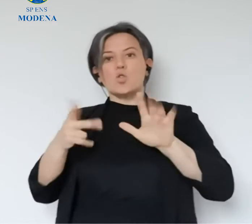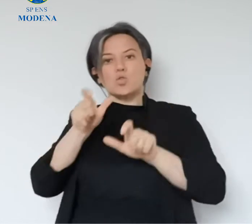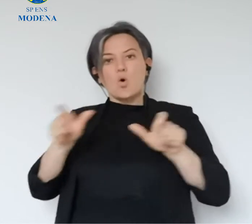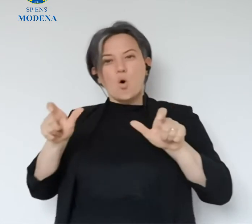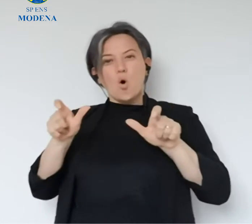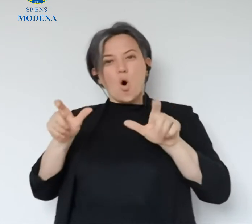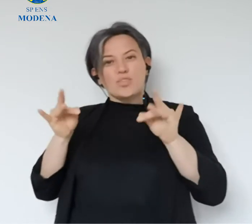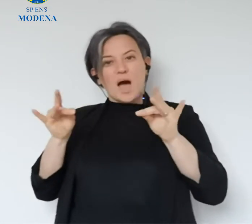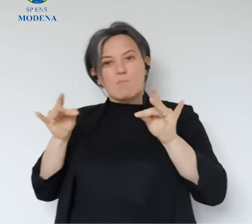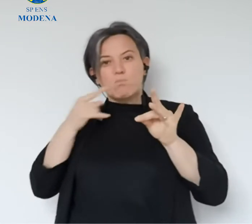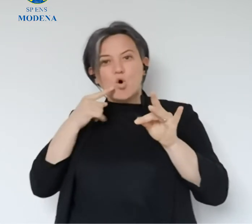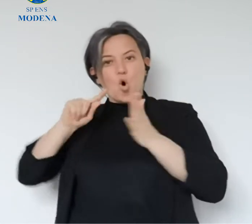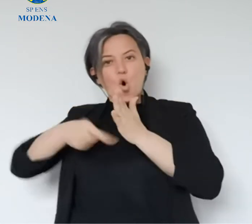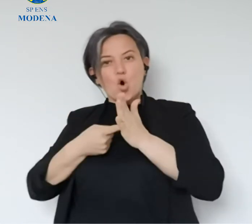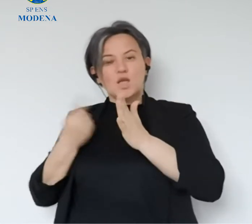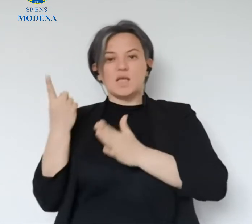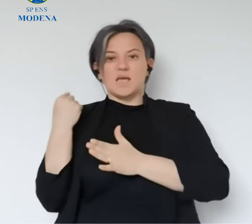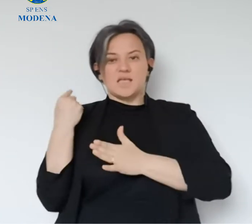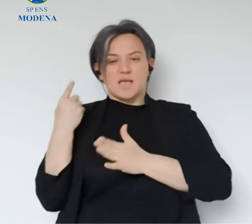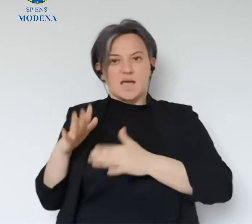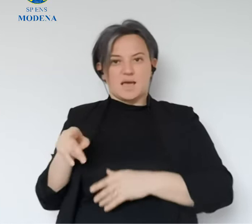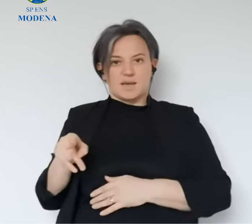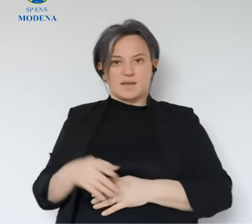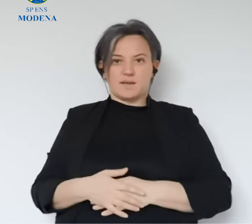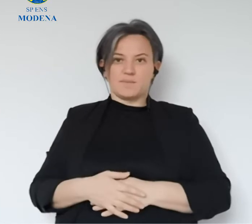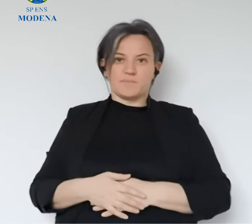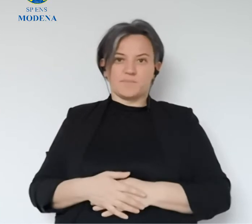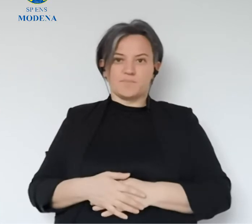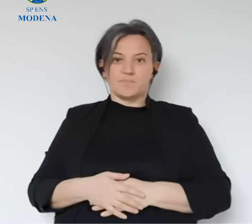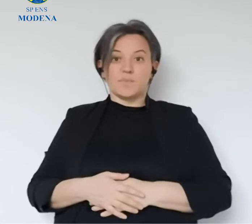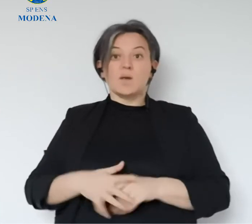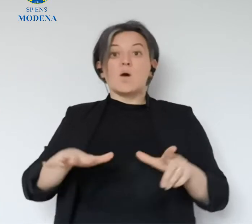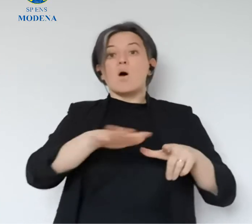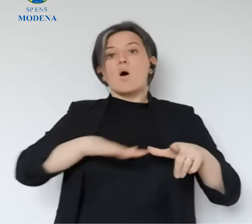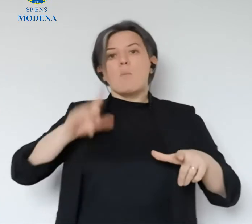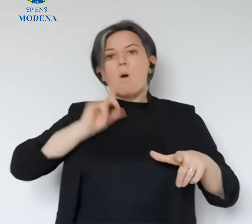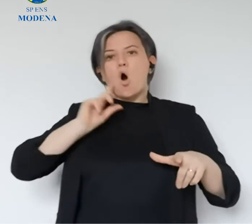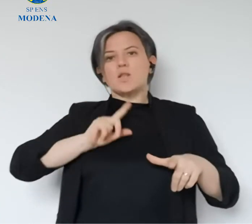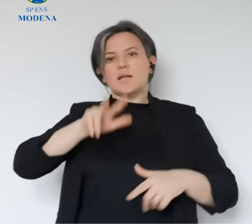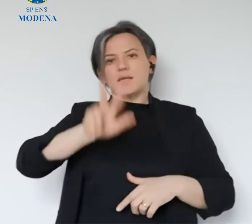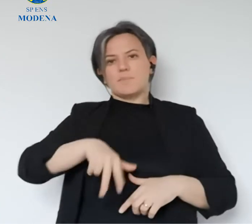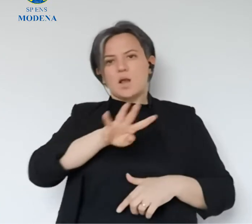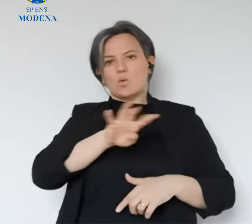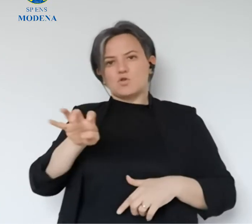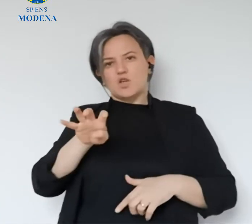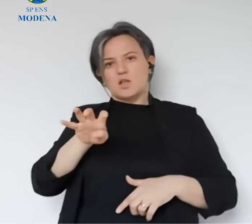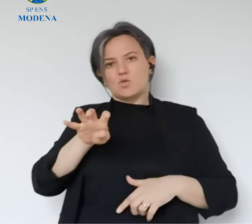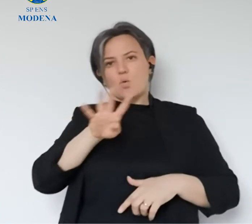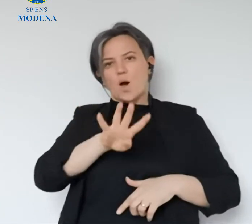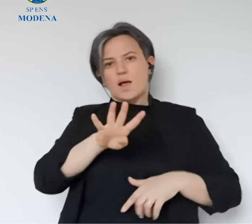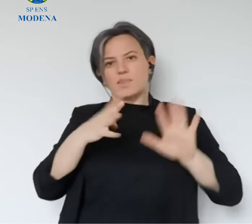tamponi fatti dall'inizio della pandemia, 5.348 quelli effettuati nella giornata di ieri.